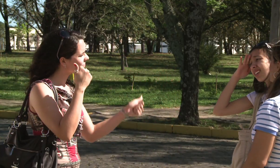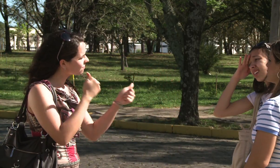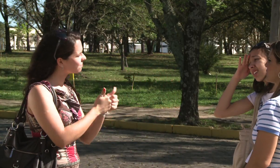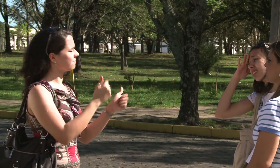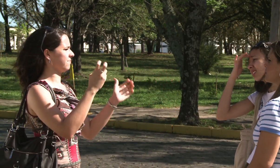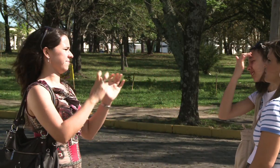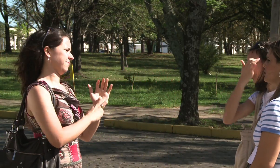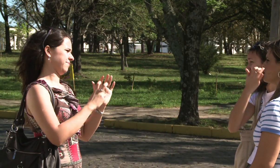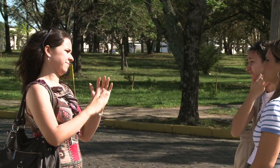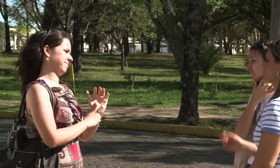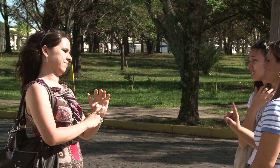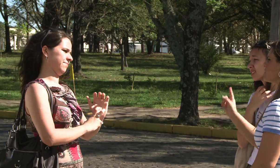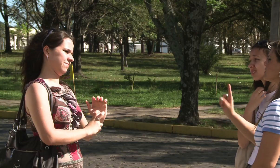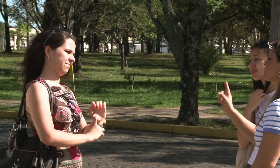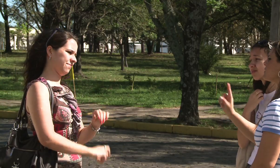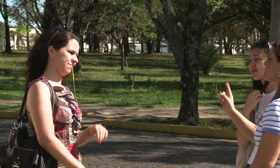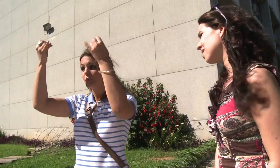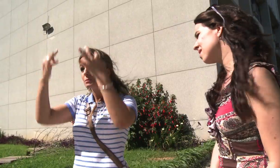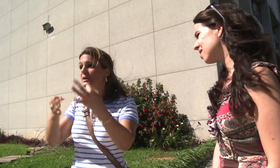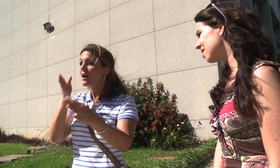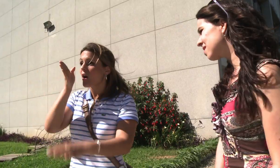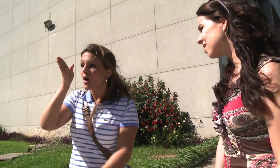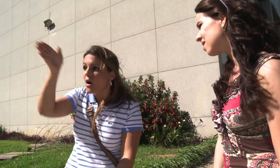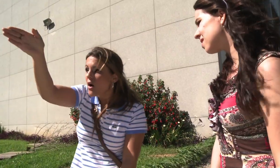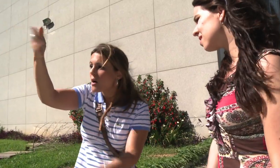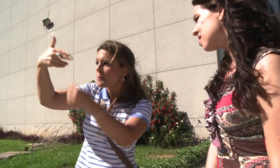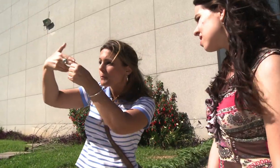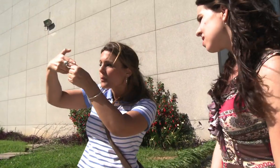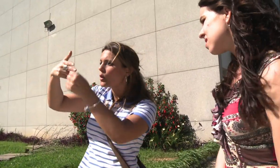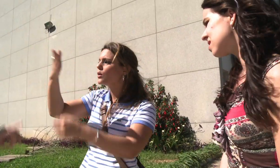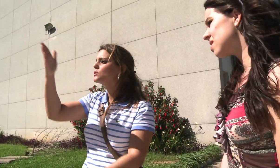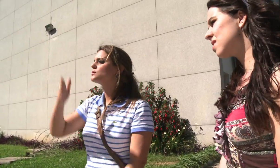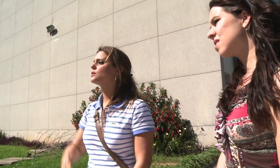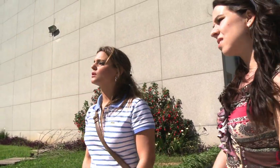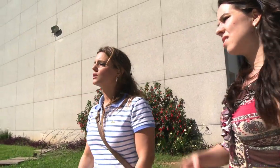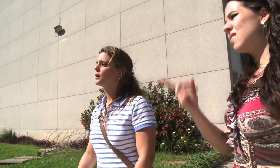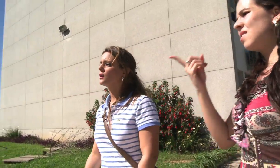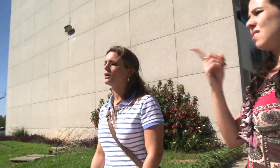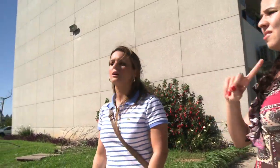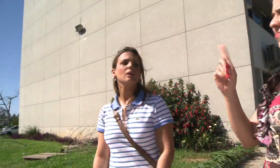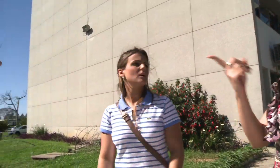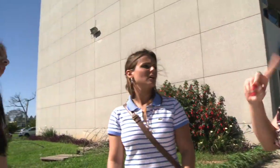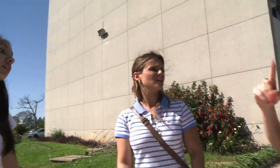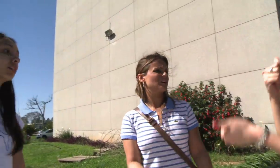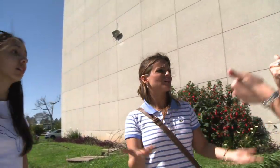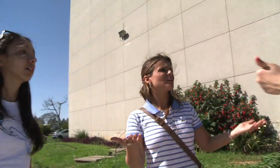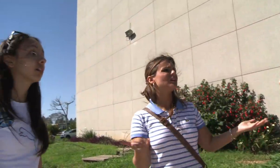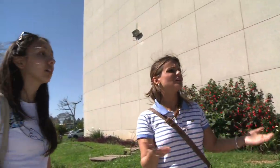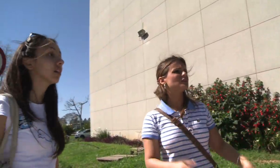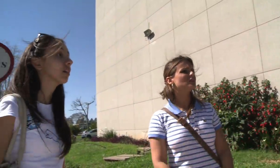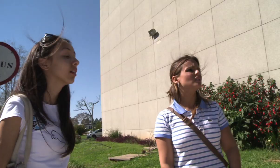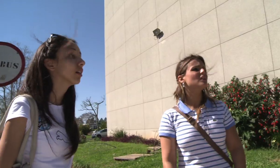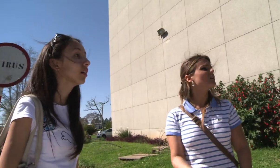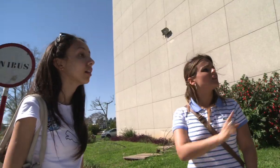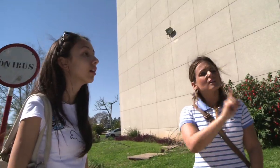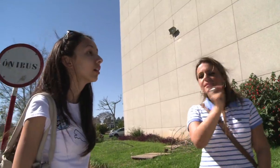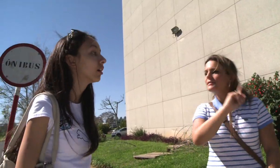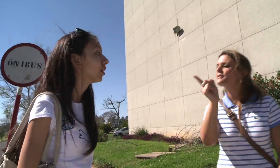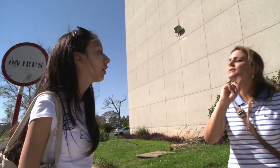tô falando que é perto do banco. Não mesmo. Segue reto aqui até o posto. Não, não, não. É pra lá, gurias. É pra